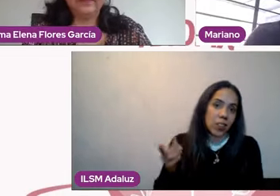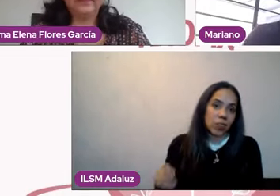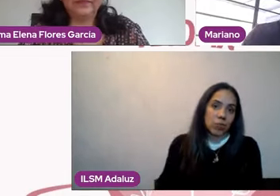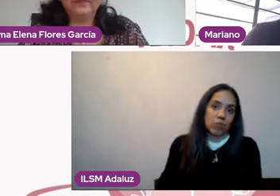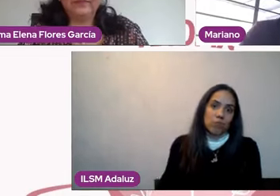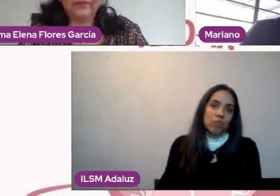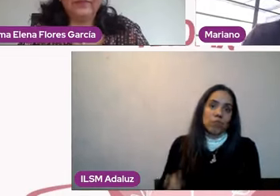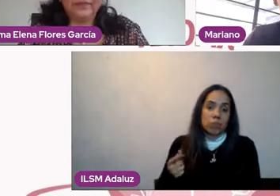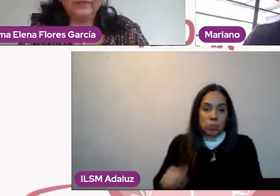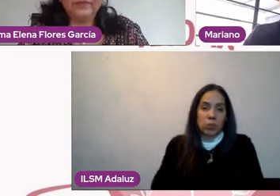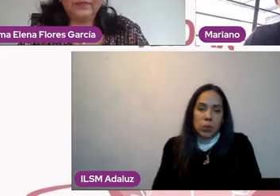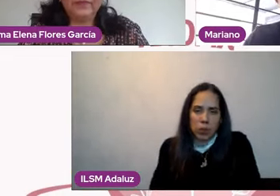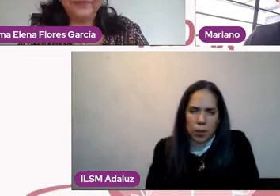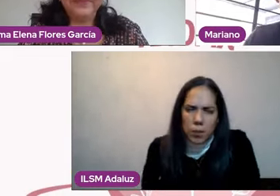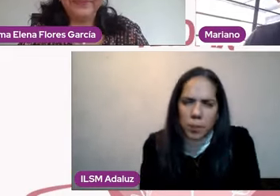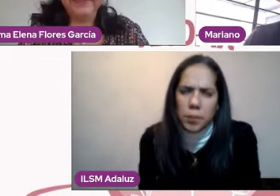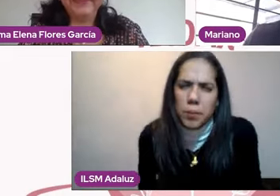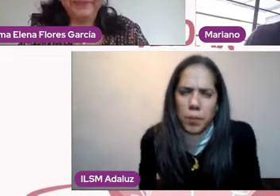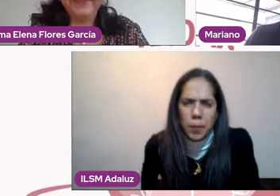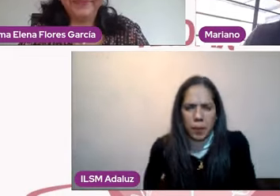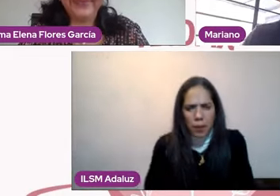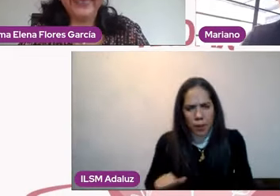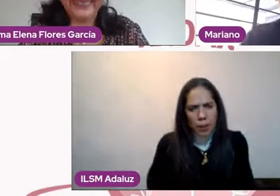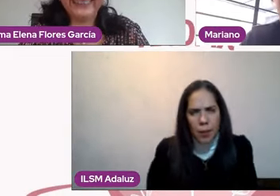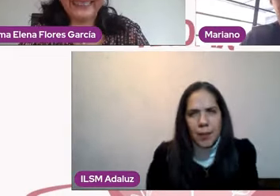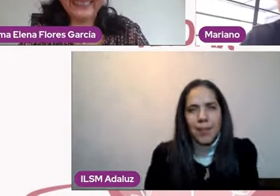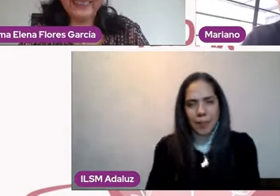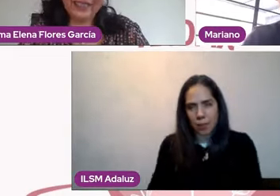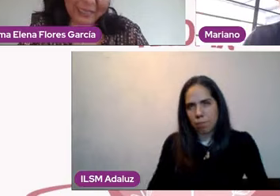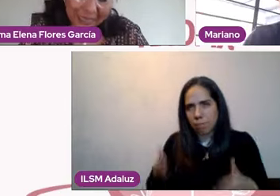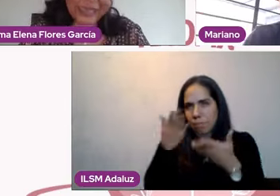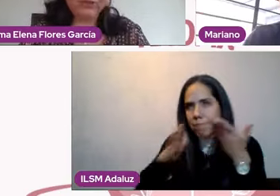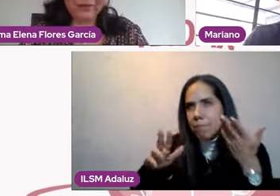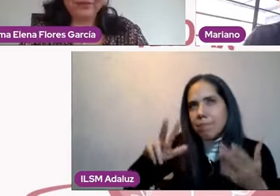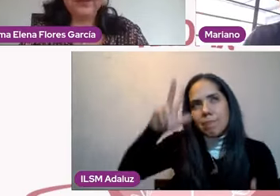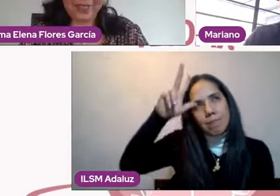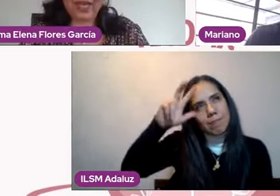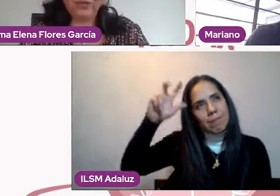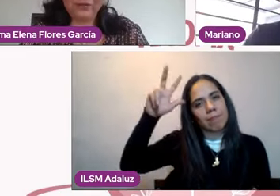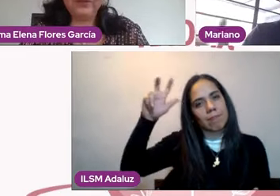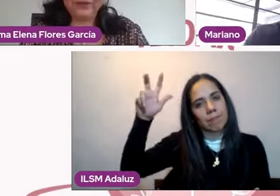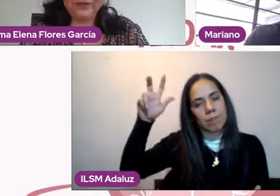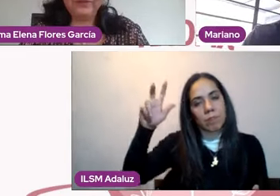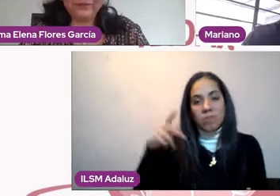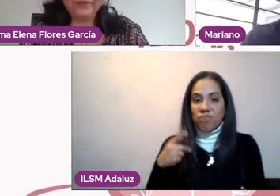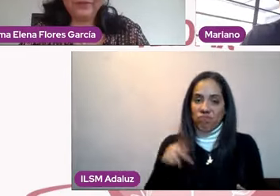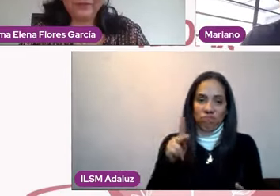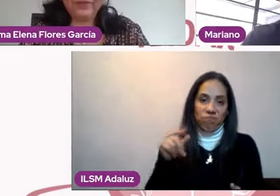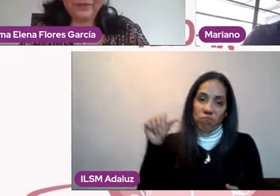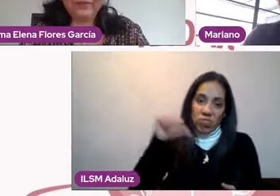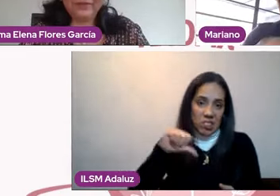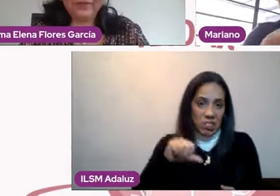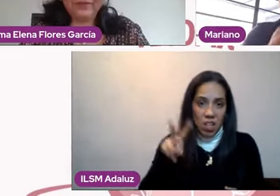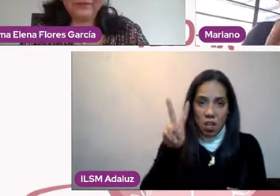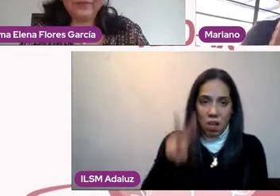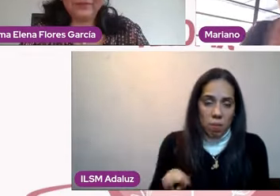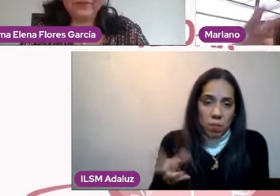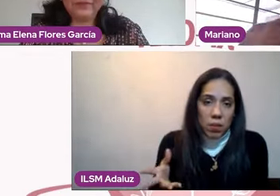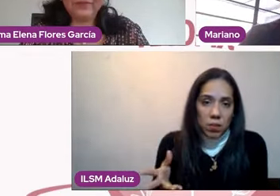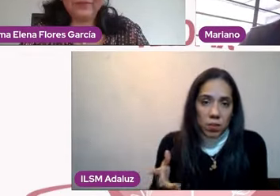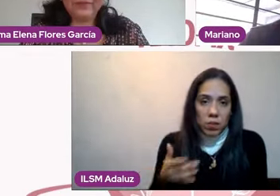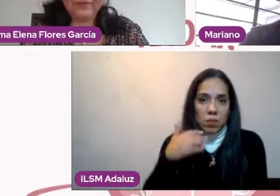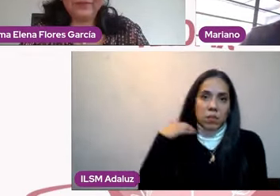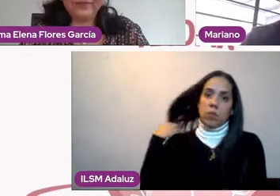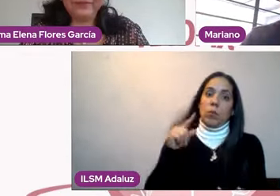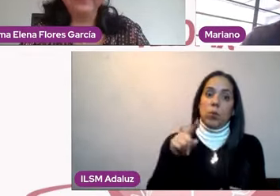Vuelvo a lo mismo. En un mundo ideal, lo emprenderíamos desde muy chicos. En el mundo real, yo les diría, en